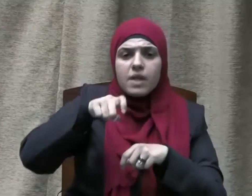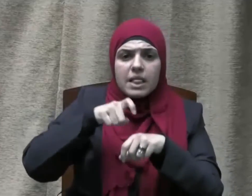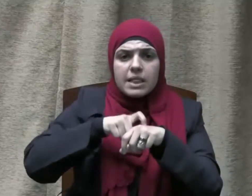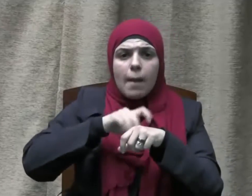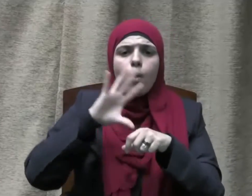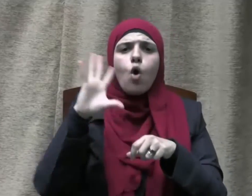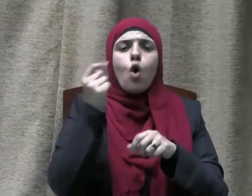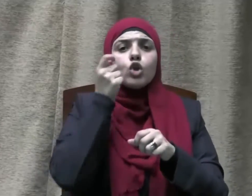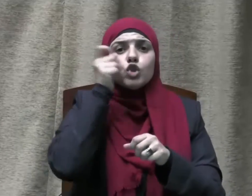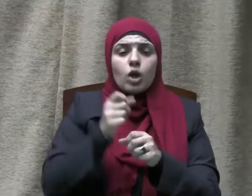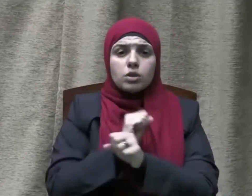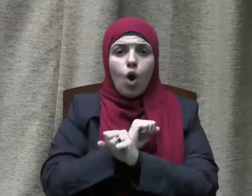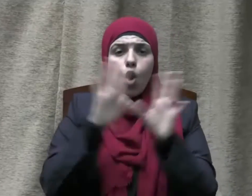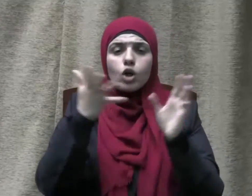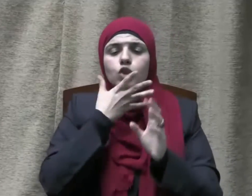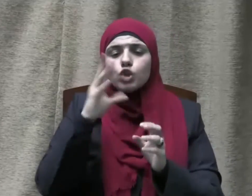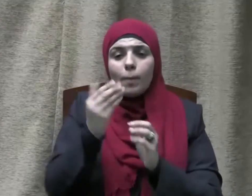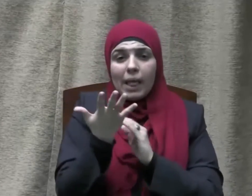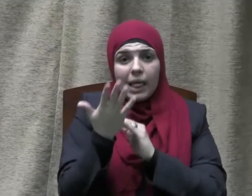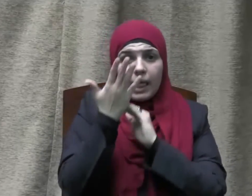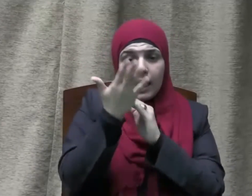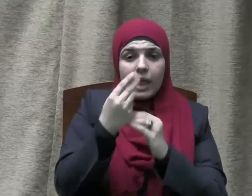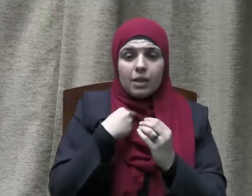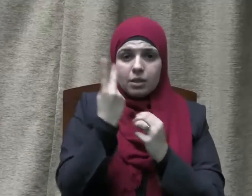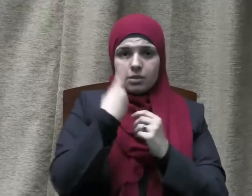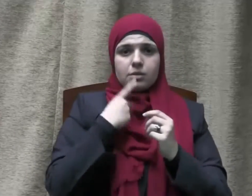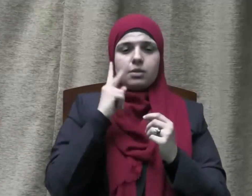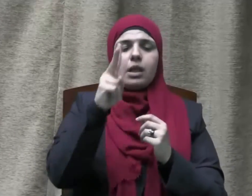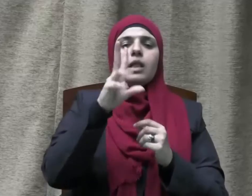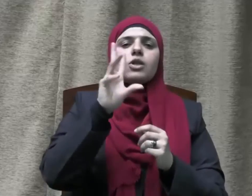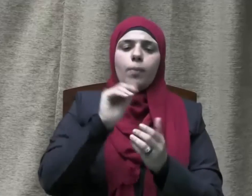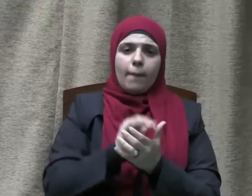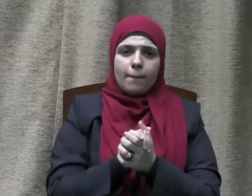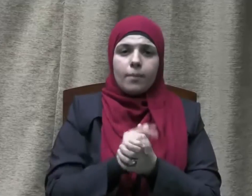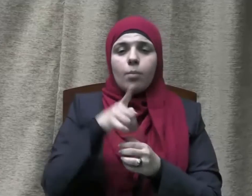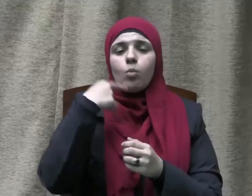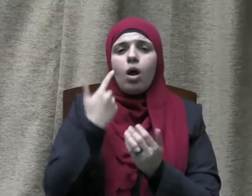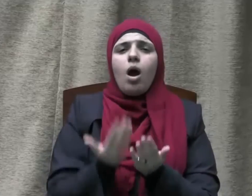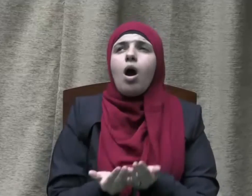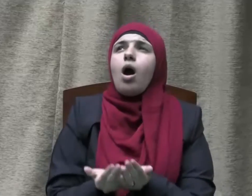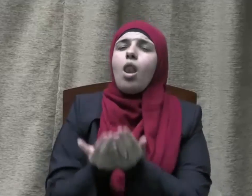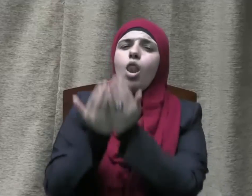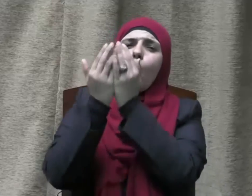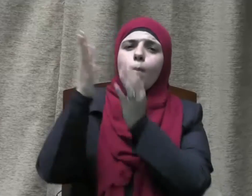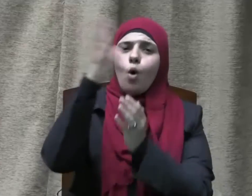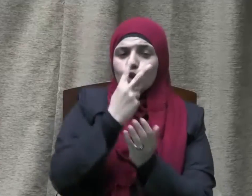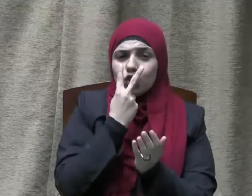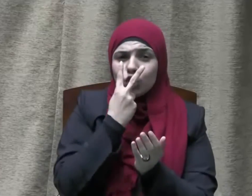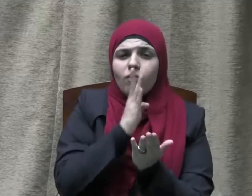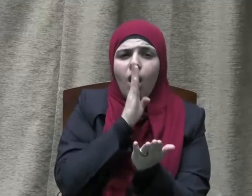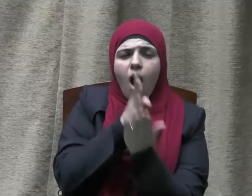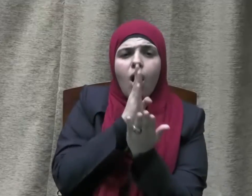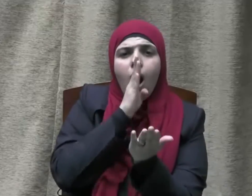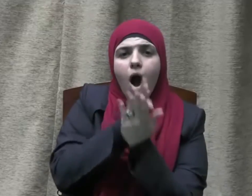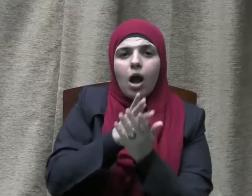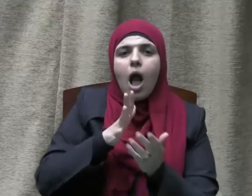يد سلفت ودين مستحق اللهم أرنا الحق حقا وارزقنا اتباعه